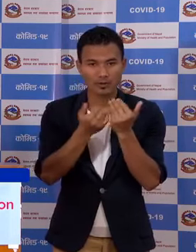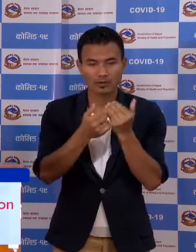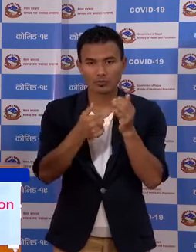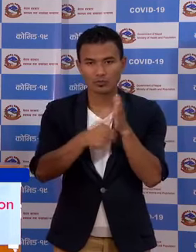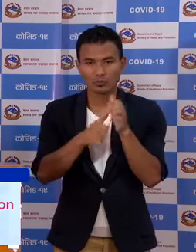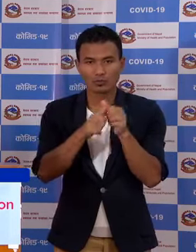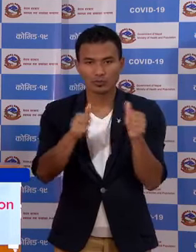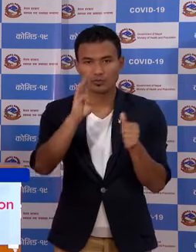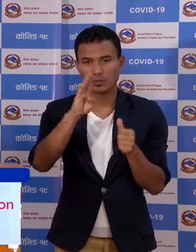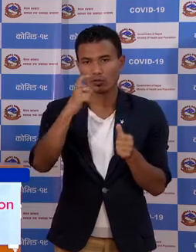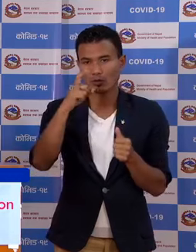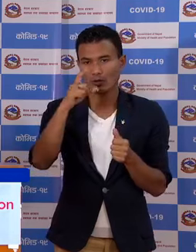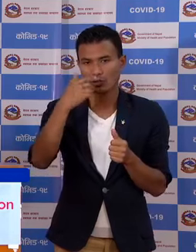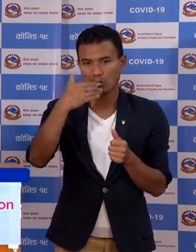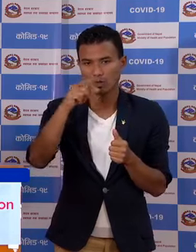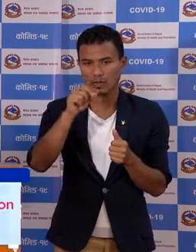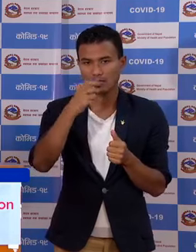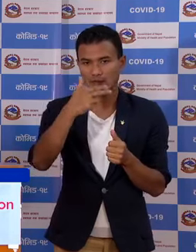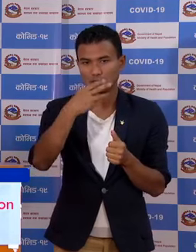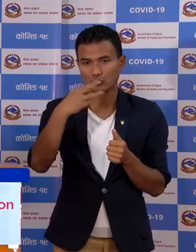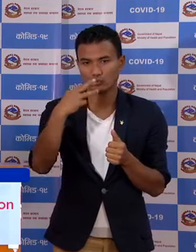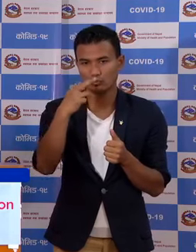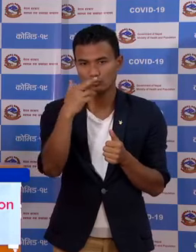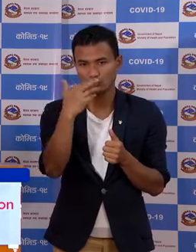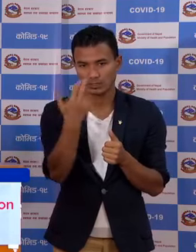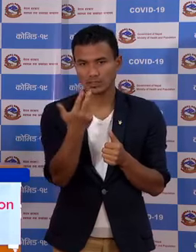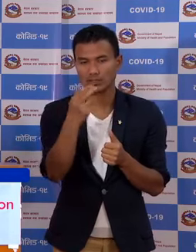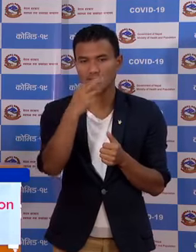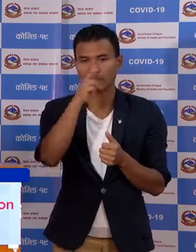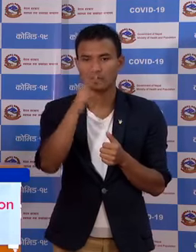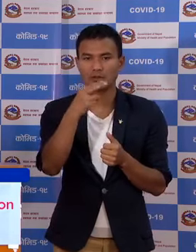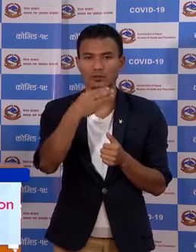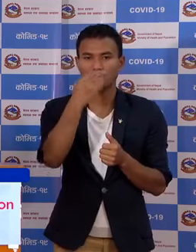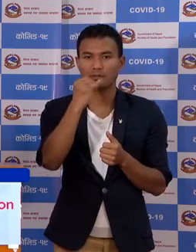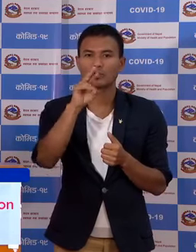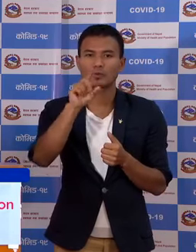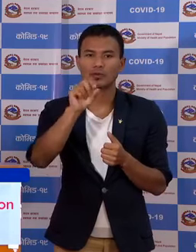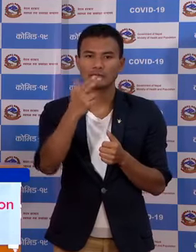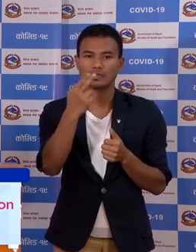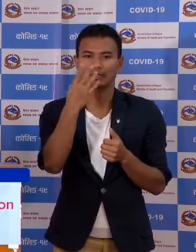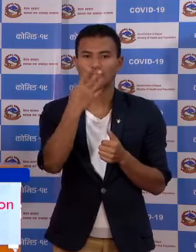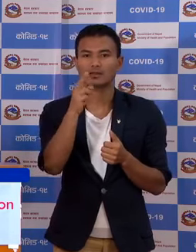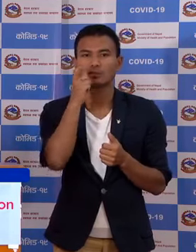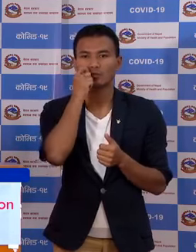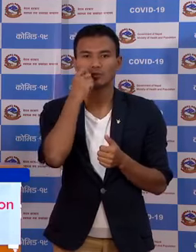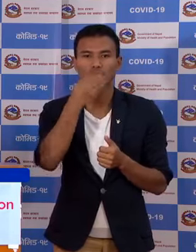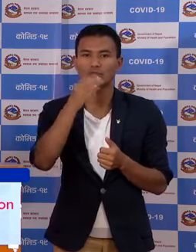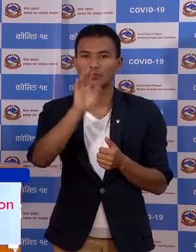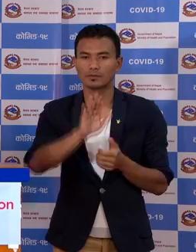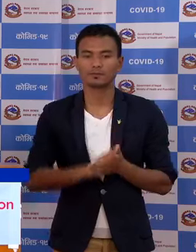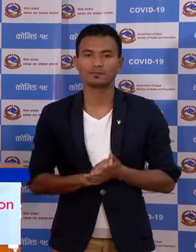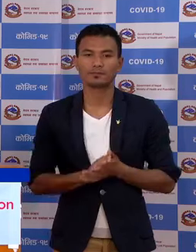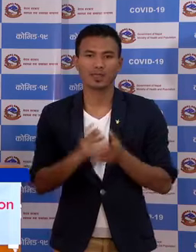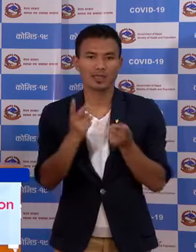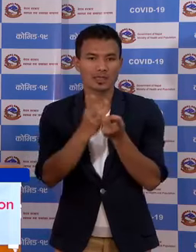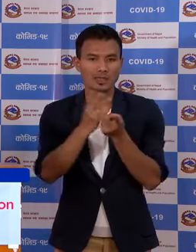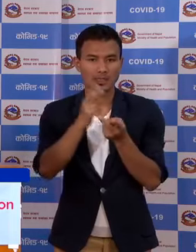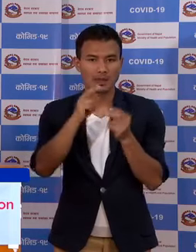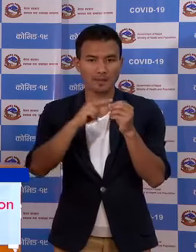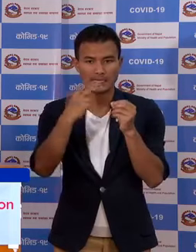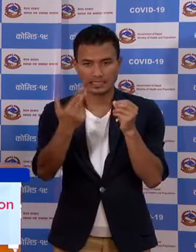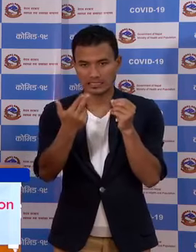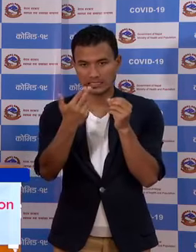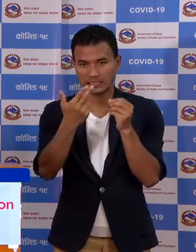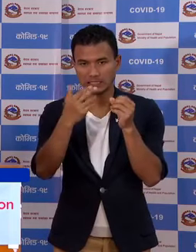चुली गाउपाली का र गोराई उपा महानगर पाली का को चार जना पुरुस नोंचा। तेस्ताई बेरी